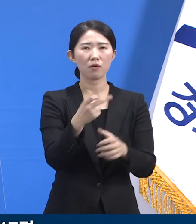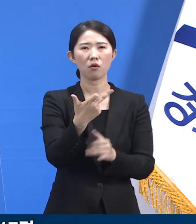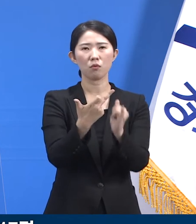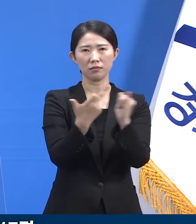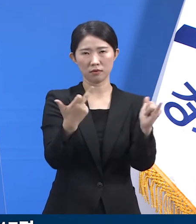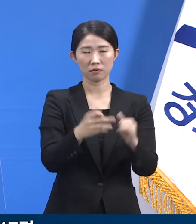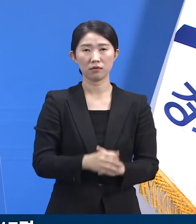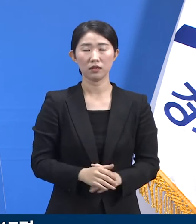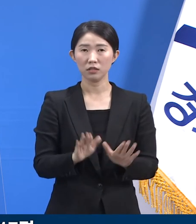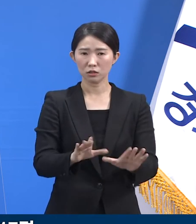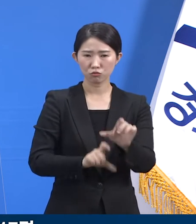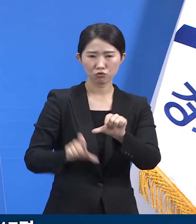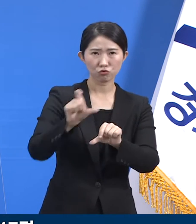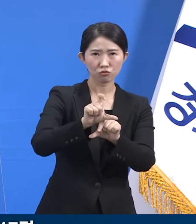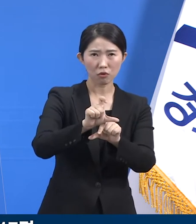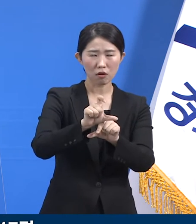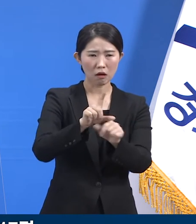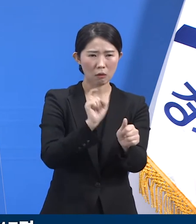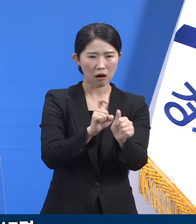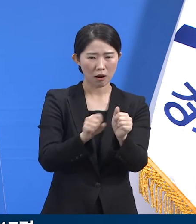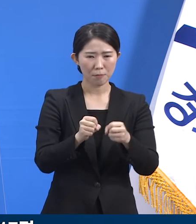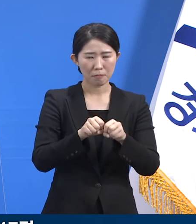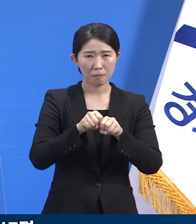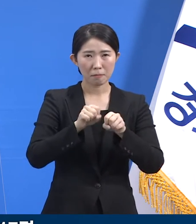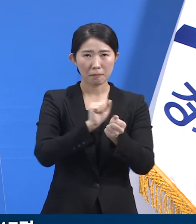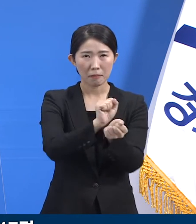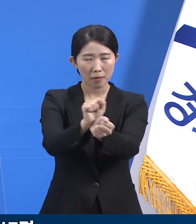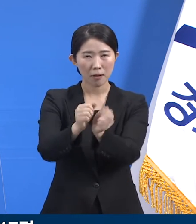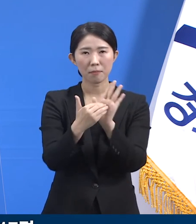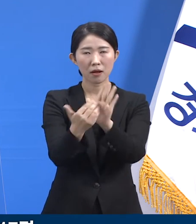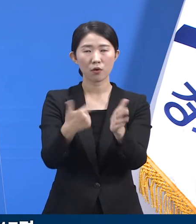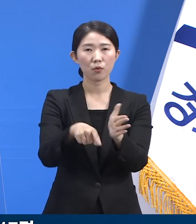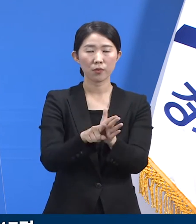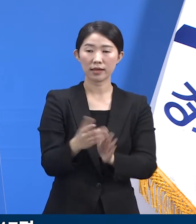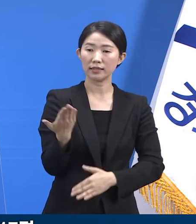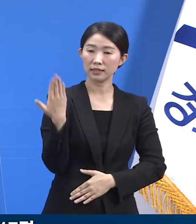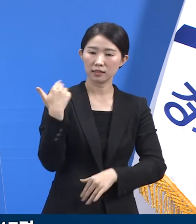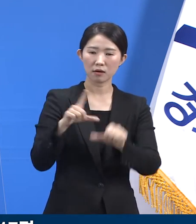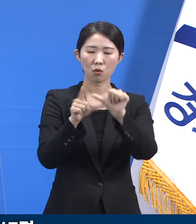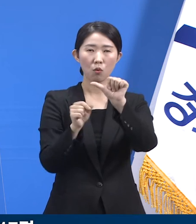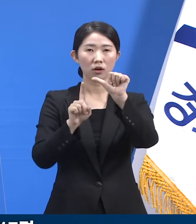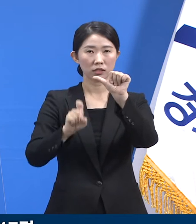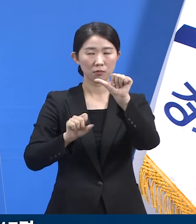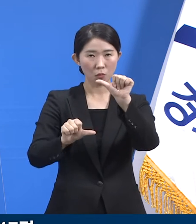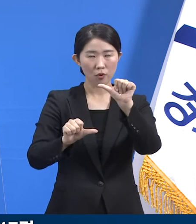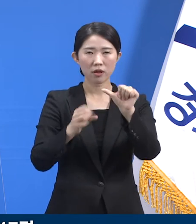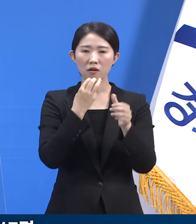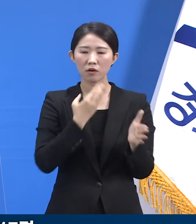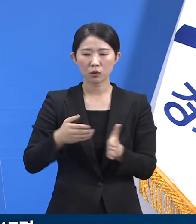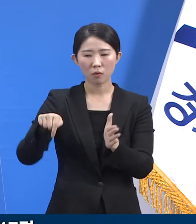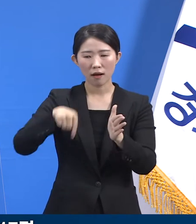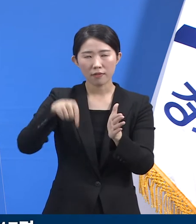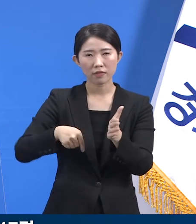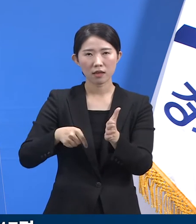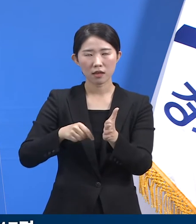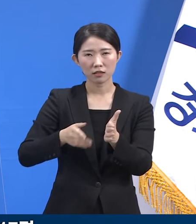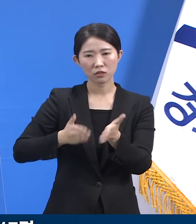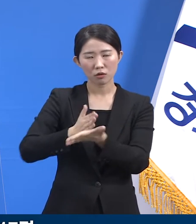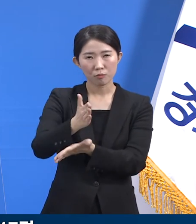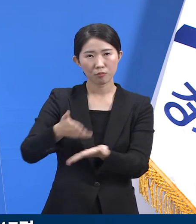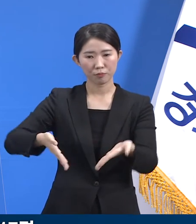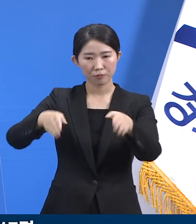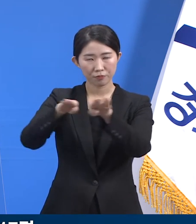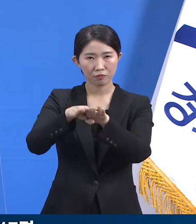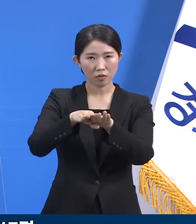추가 감염 확산을 막기 위해 지난 15일 도내 감염병 전담 요양병원으로 접촉자 20여